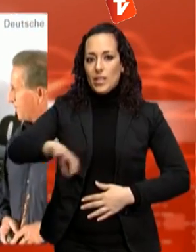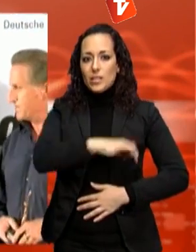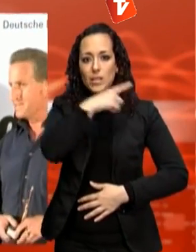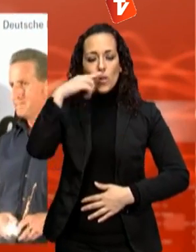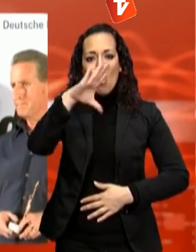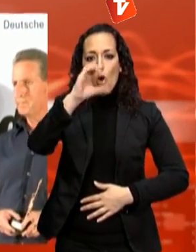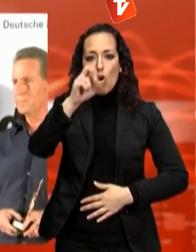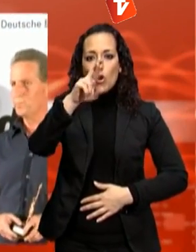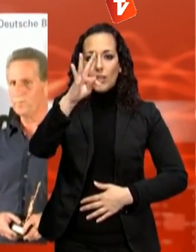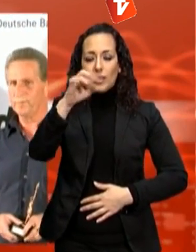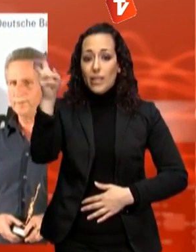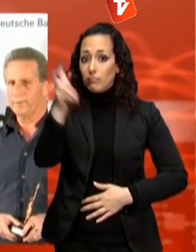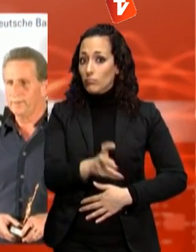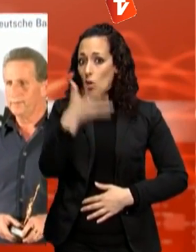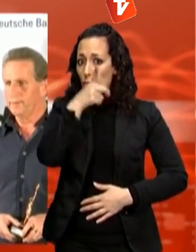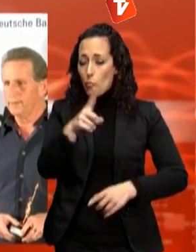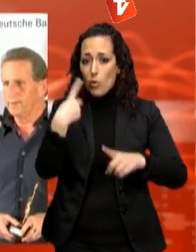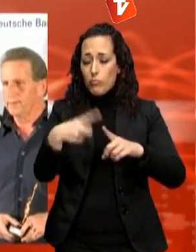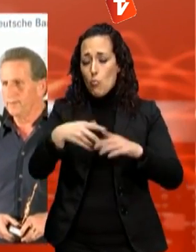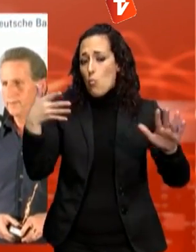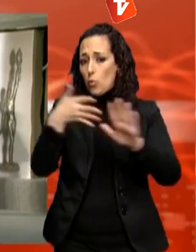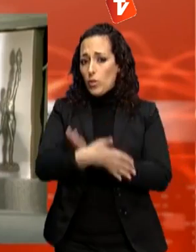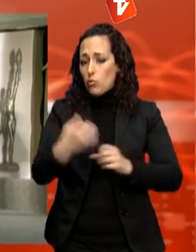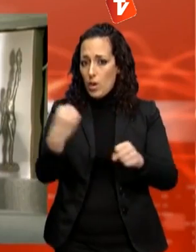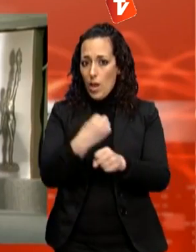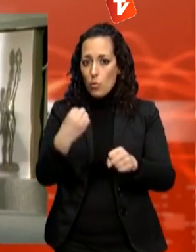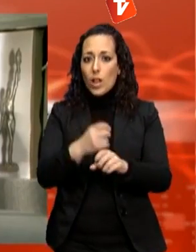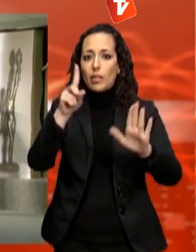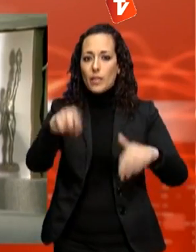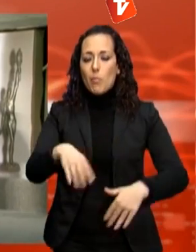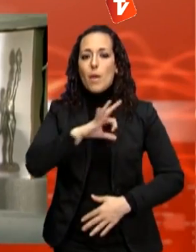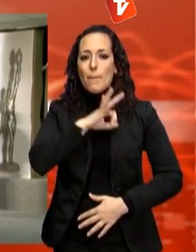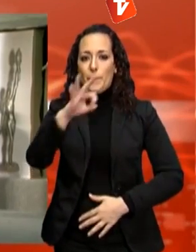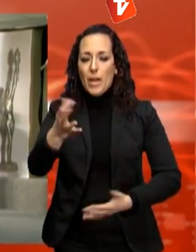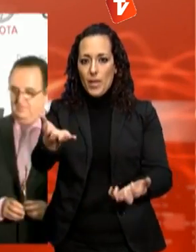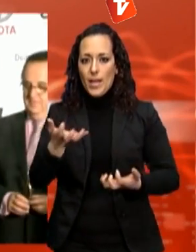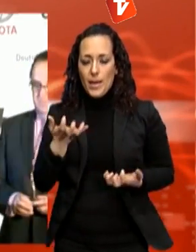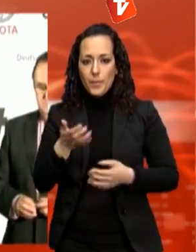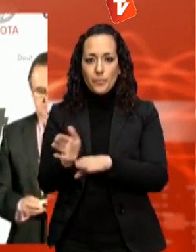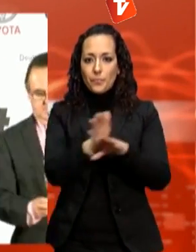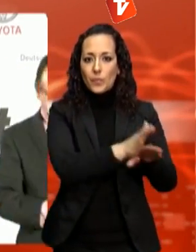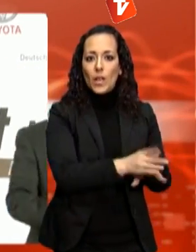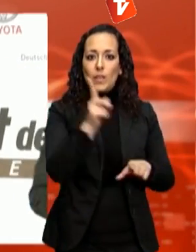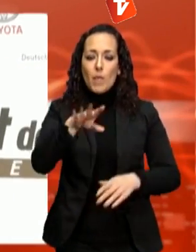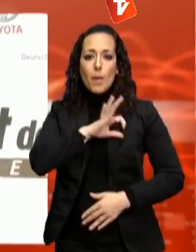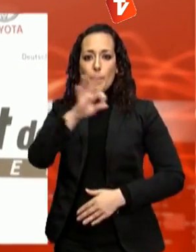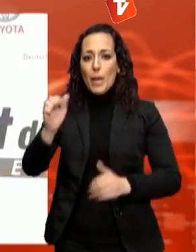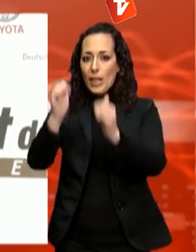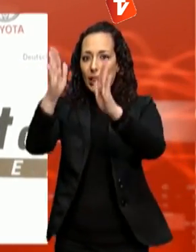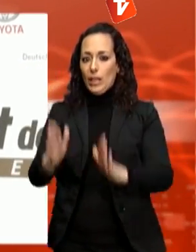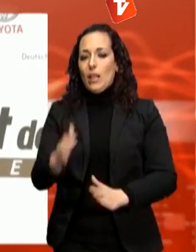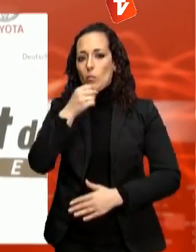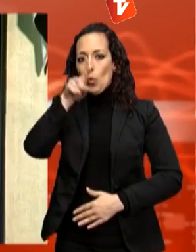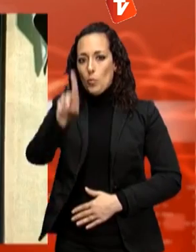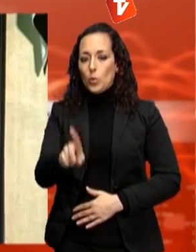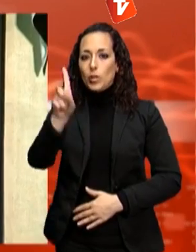assistir per motius laborals, ha rebut la distinció a millor dirigent. La joventut esportiva Terrassa s'ha emportat el premi a la millor entitat. No